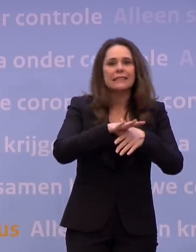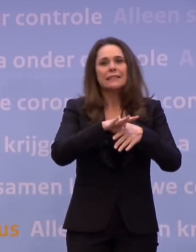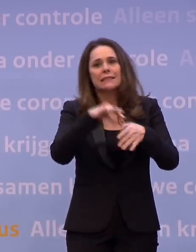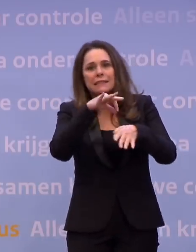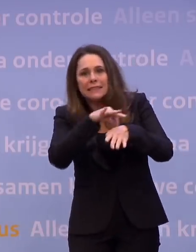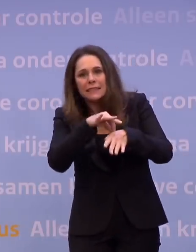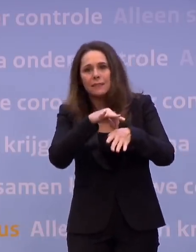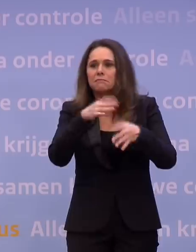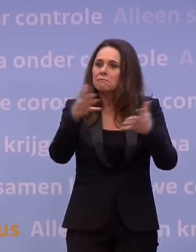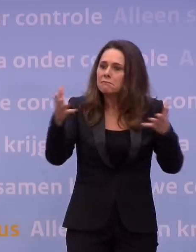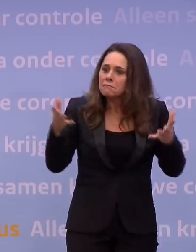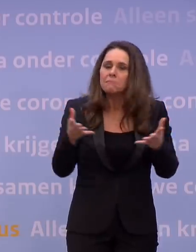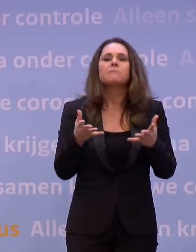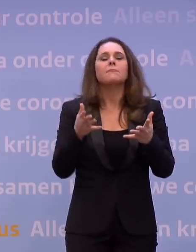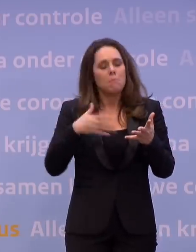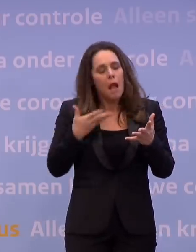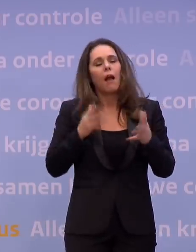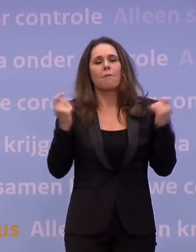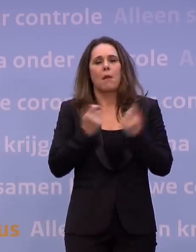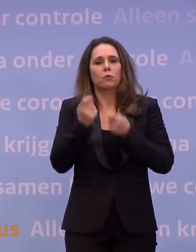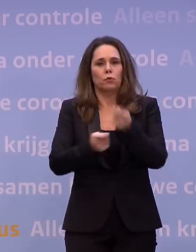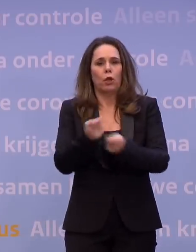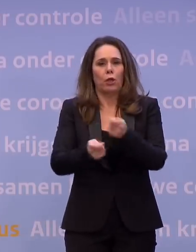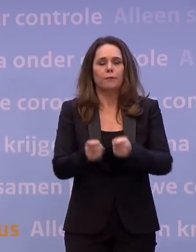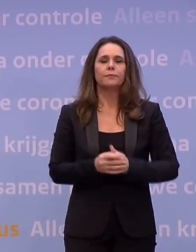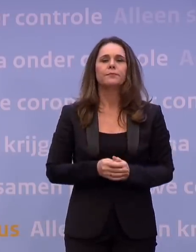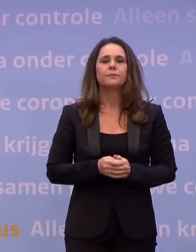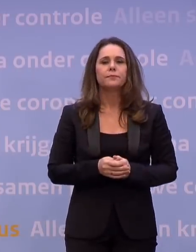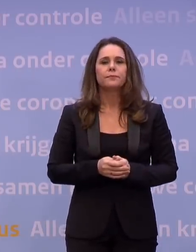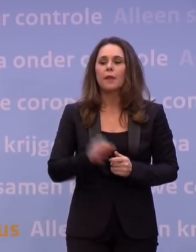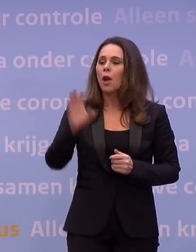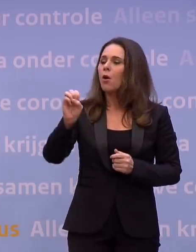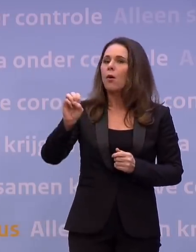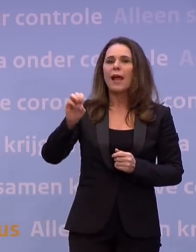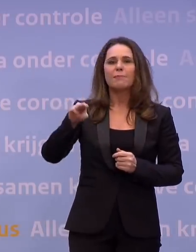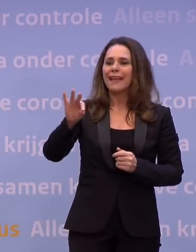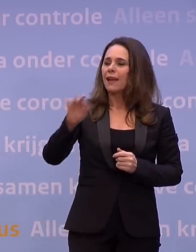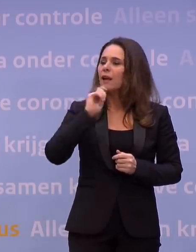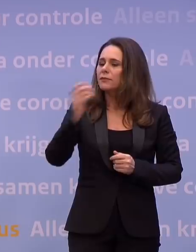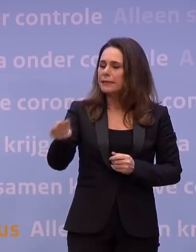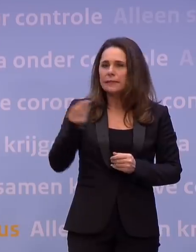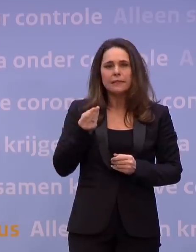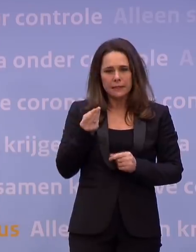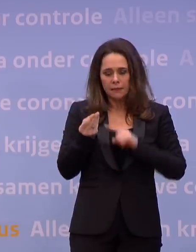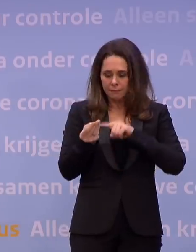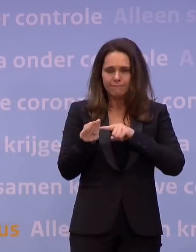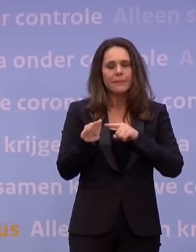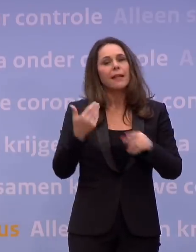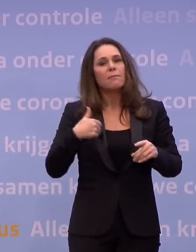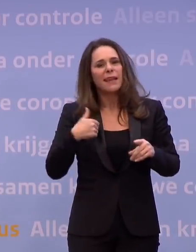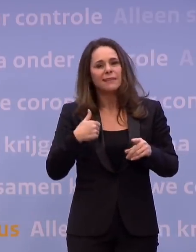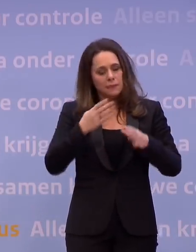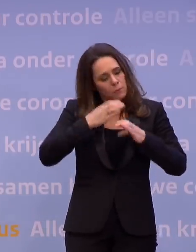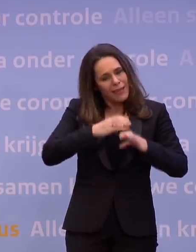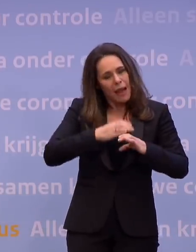verlenen, dan kan dat wel. Ook volgen we het OMT-advies om het aantal mensen op een begrafenis of crematie te